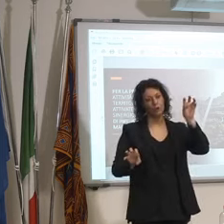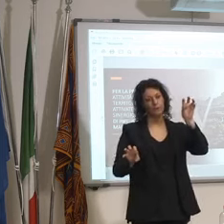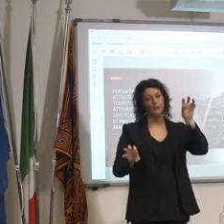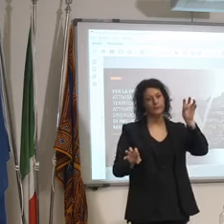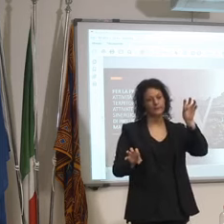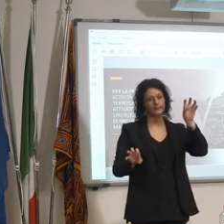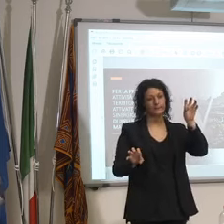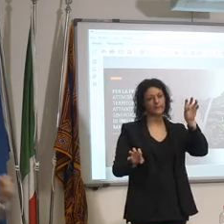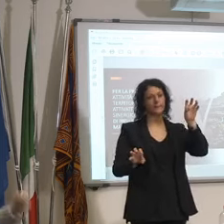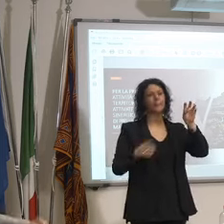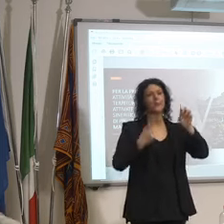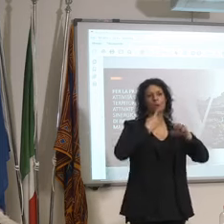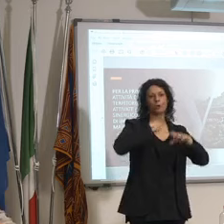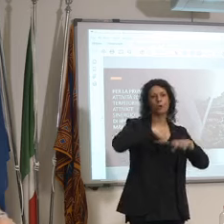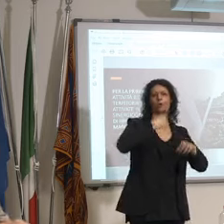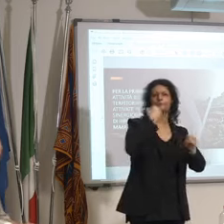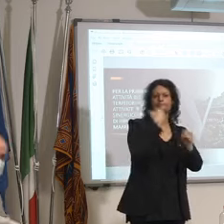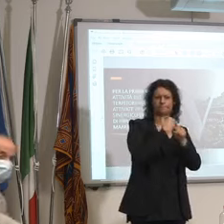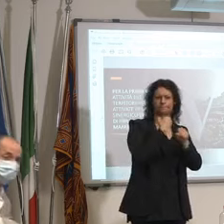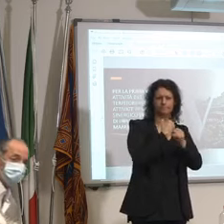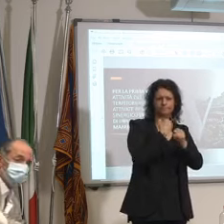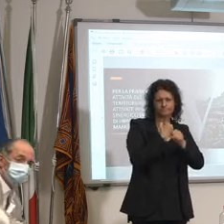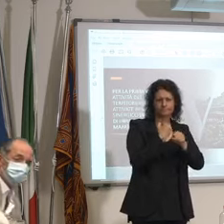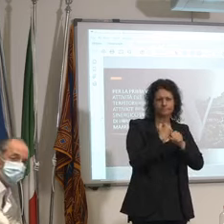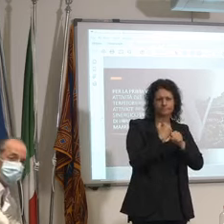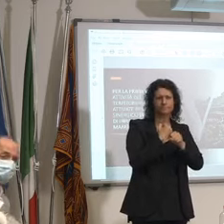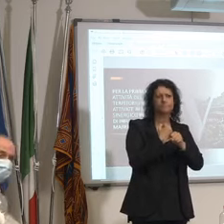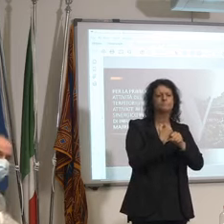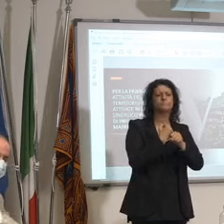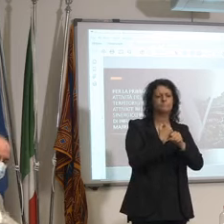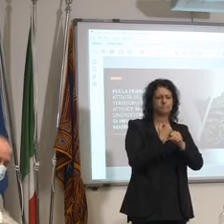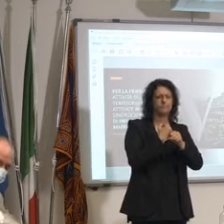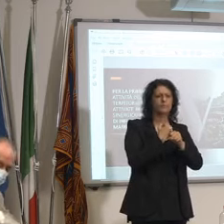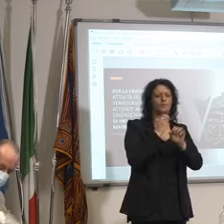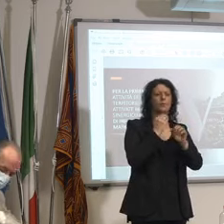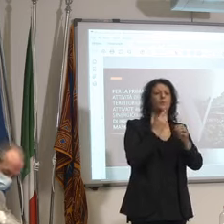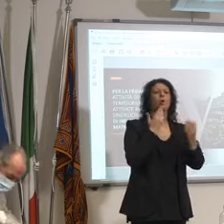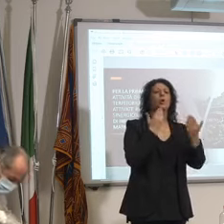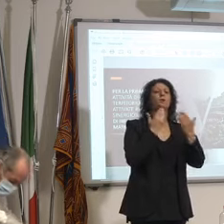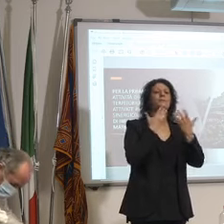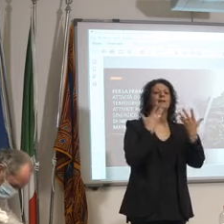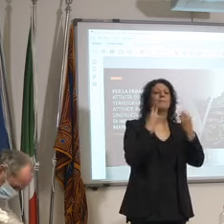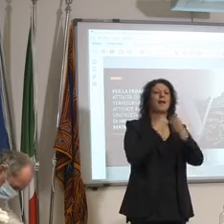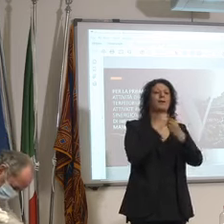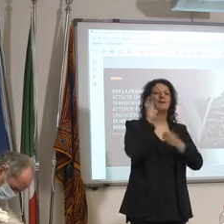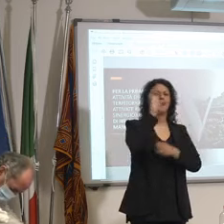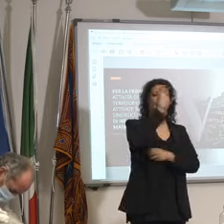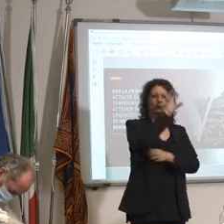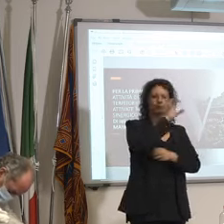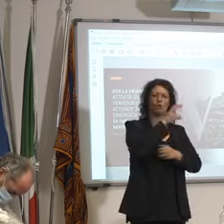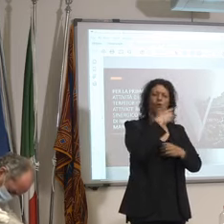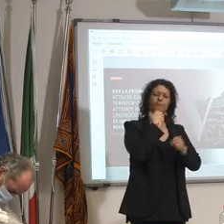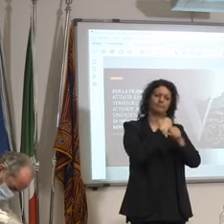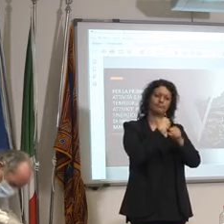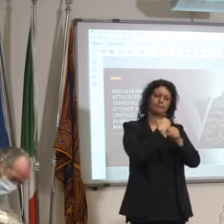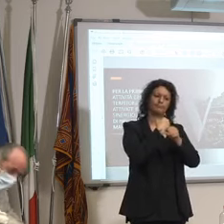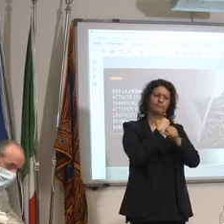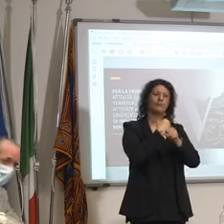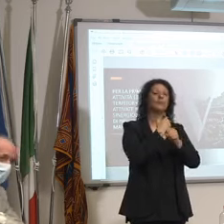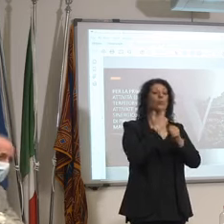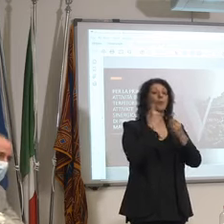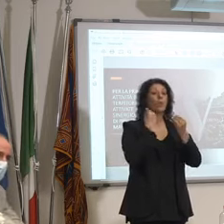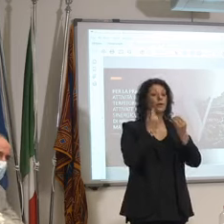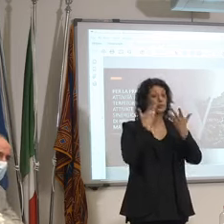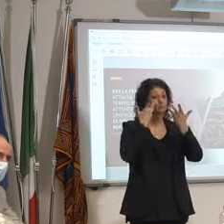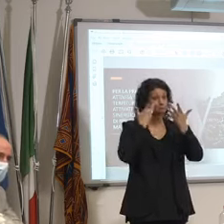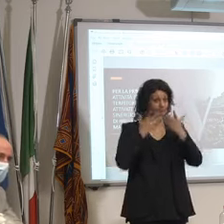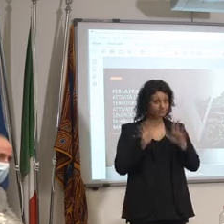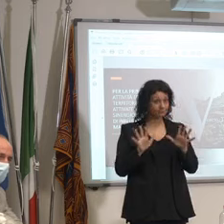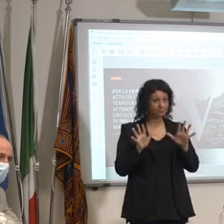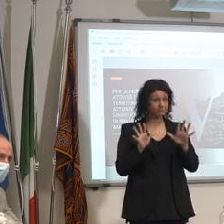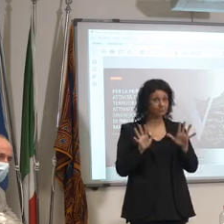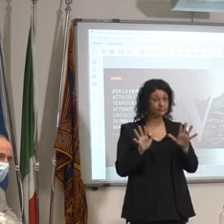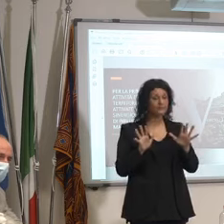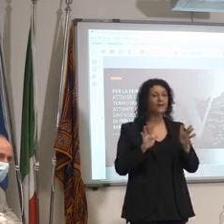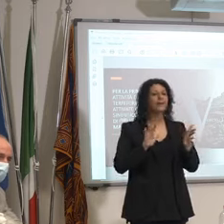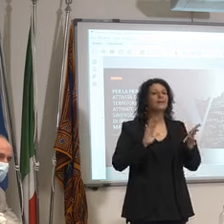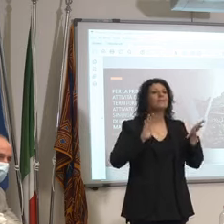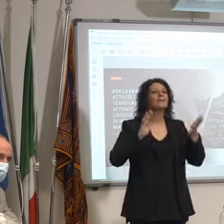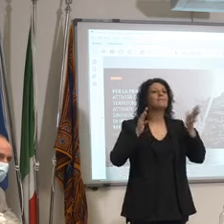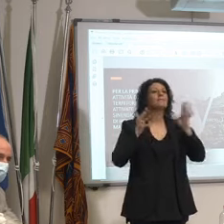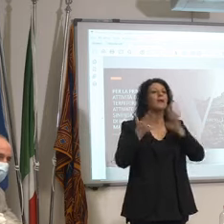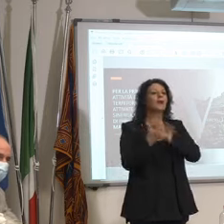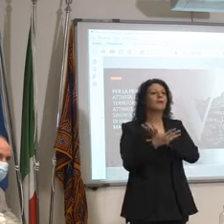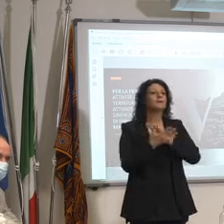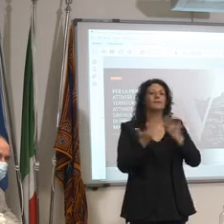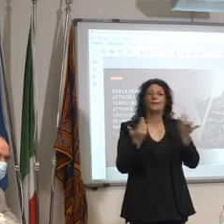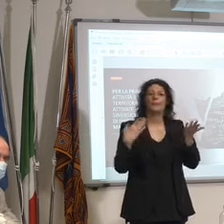regioni in commissione turismo e anche con l'Enity insieme però quando sarà fatto diventerà il percorso